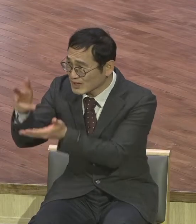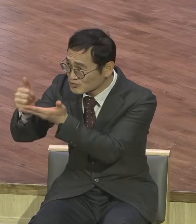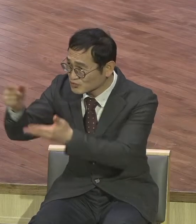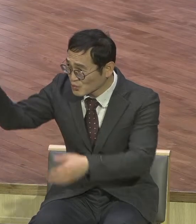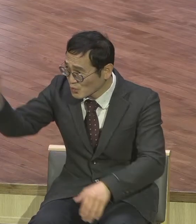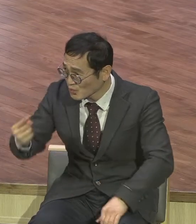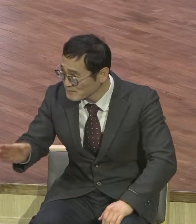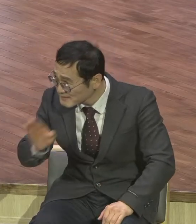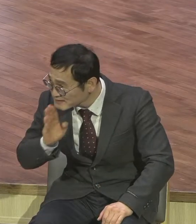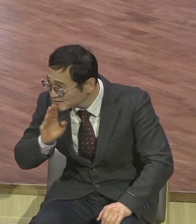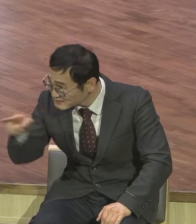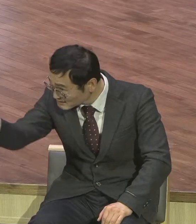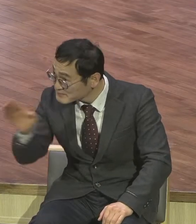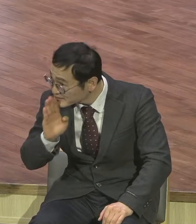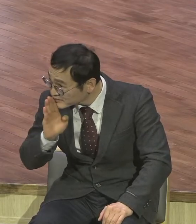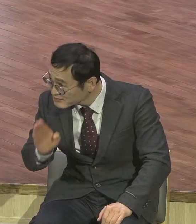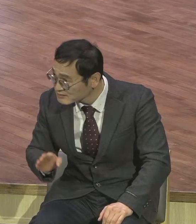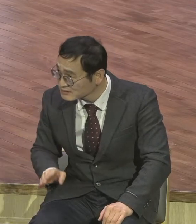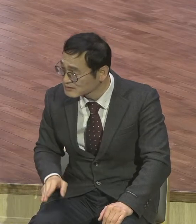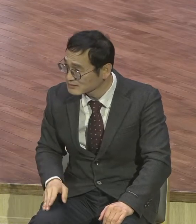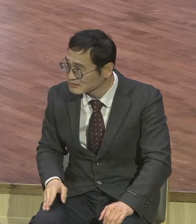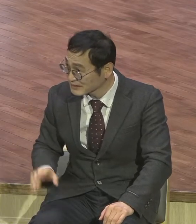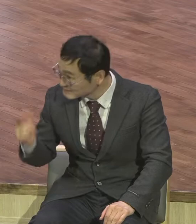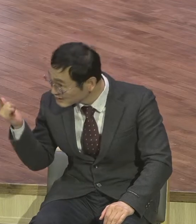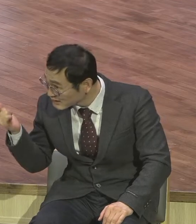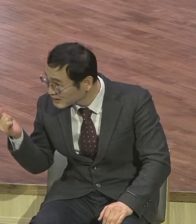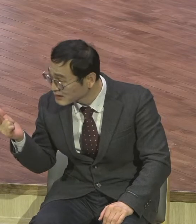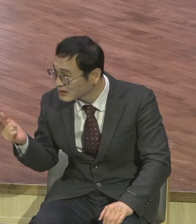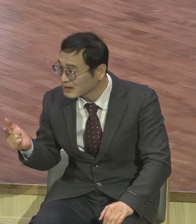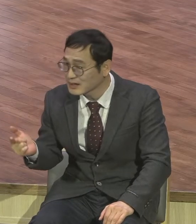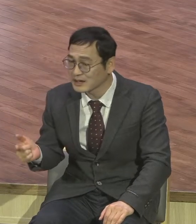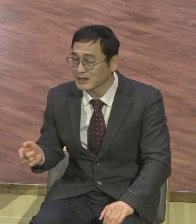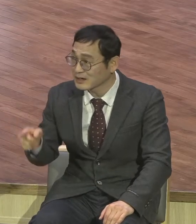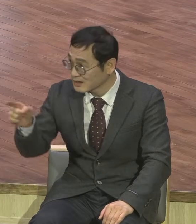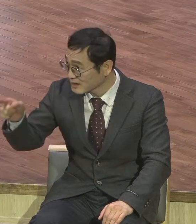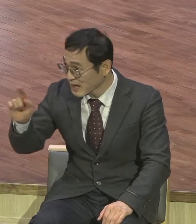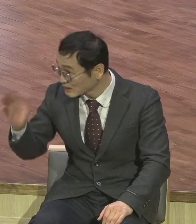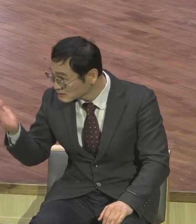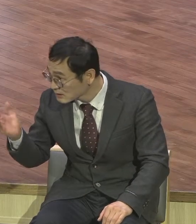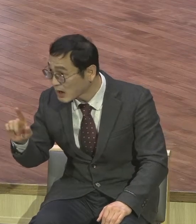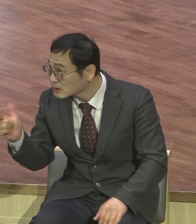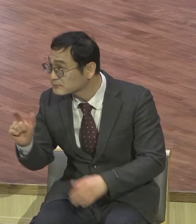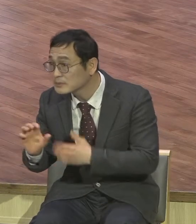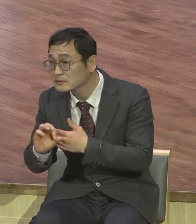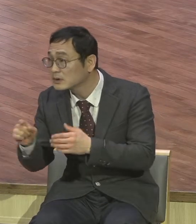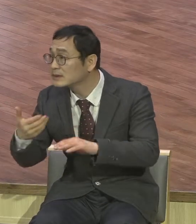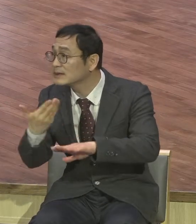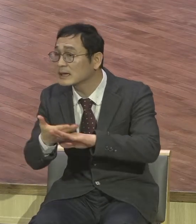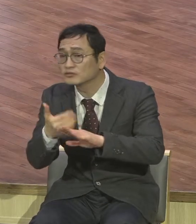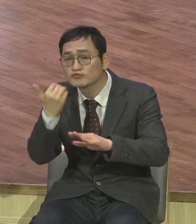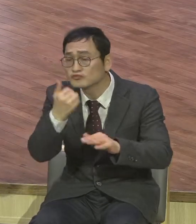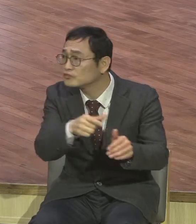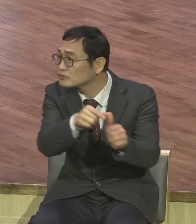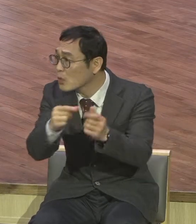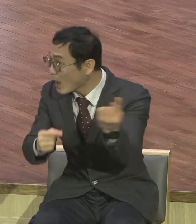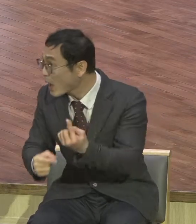다른 일을 기다려야 합니까? 다른 이 다른 이 이라고 하는 말은 언어들어 볼 때 우리가